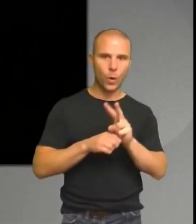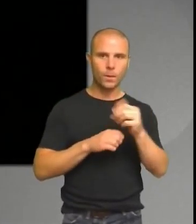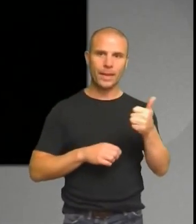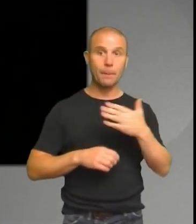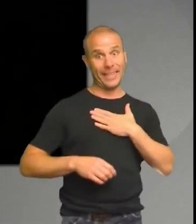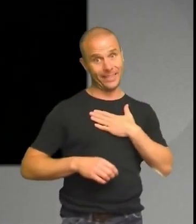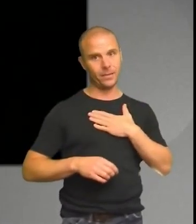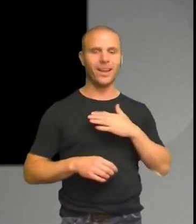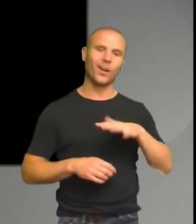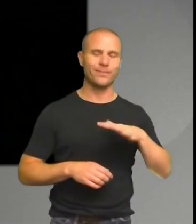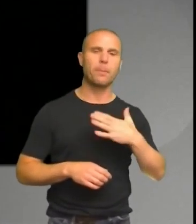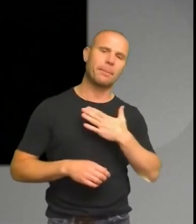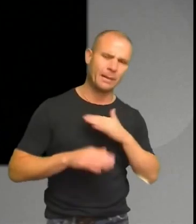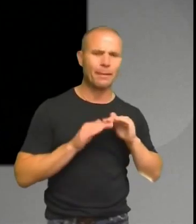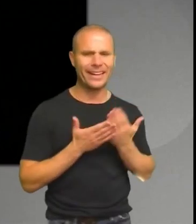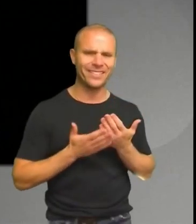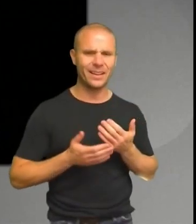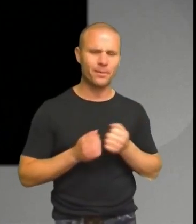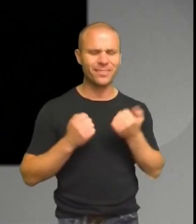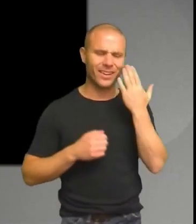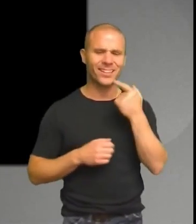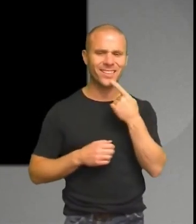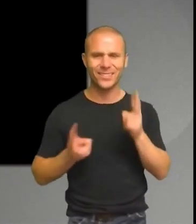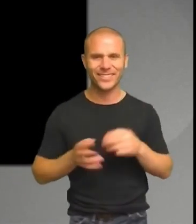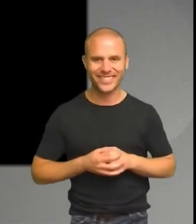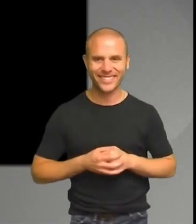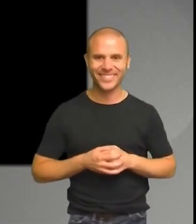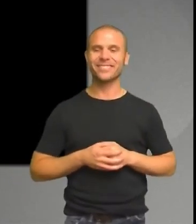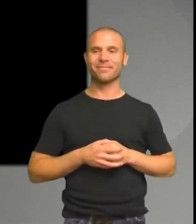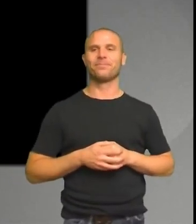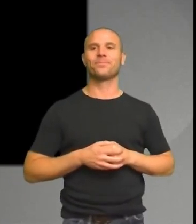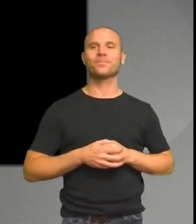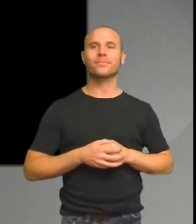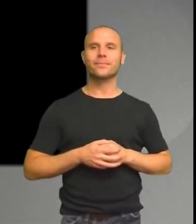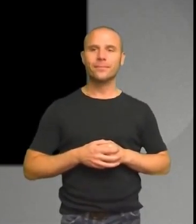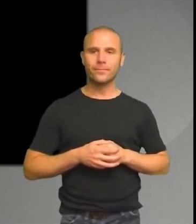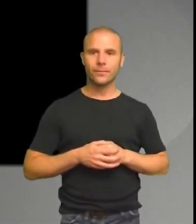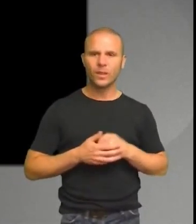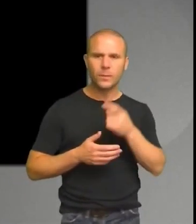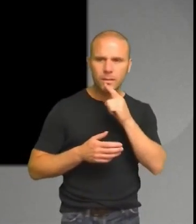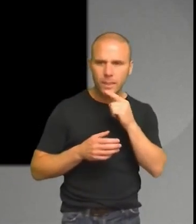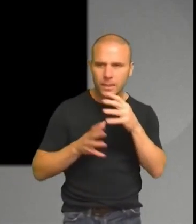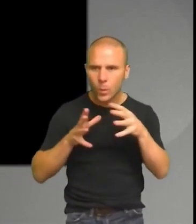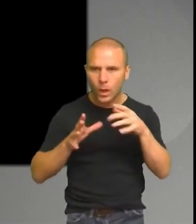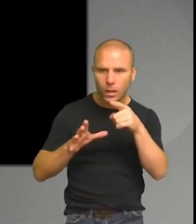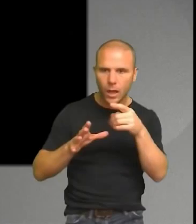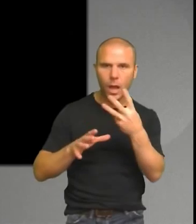Min och minnen. Min planet säger vi. Så länge. Och minnare stat visade faktiskt att Vost 12b är